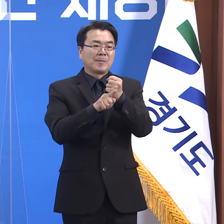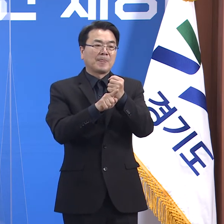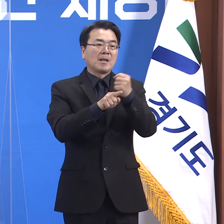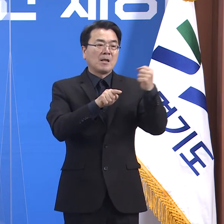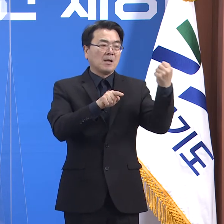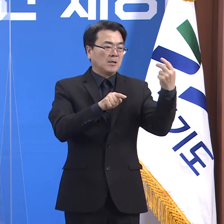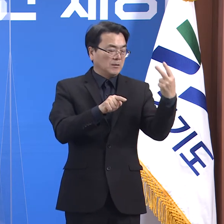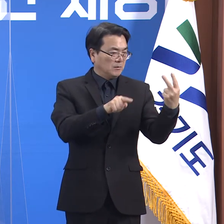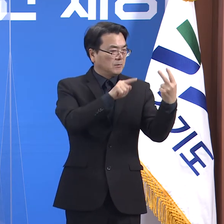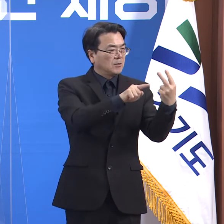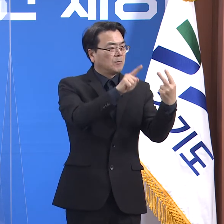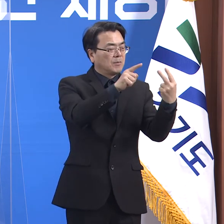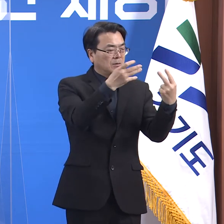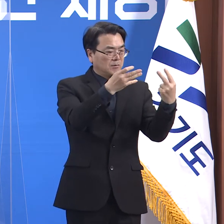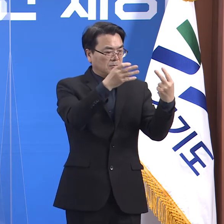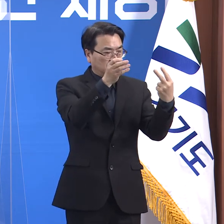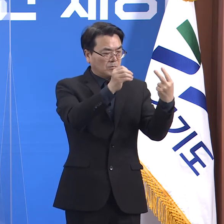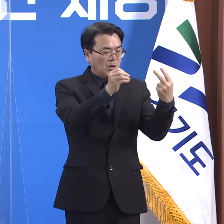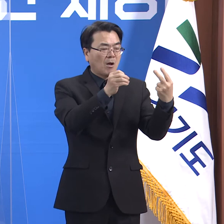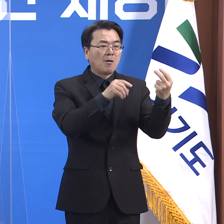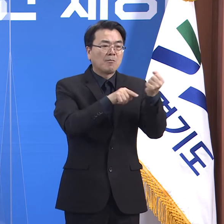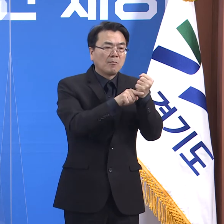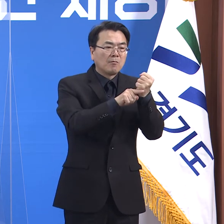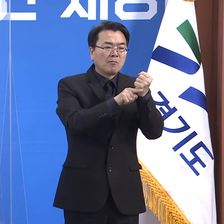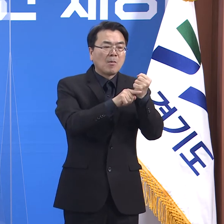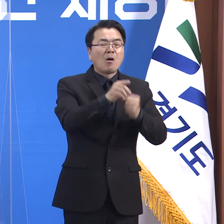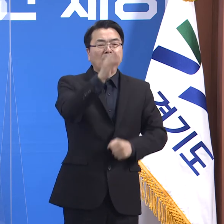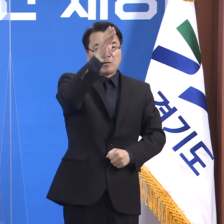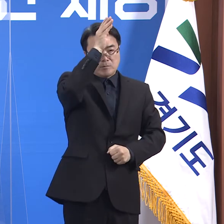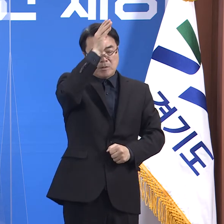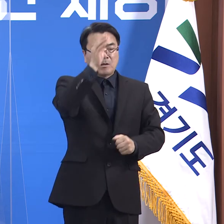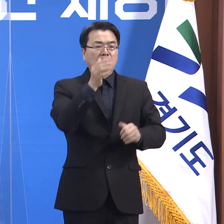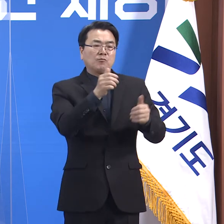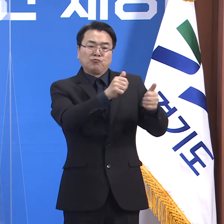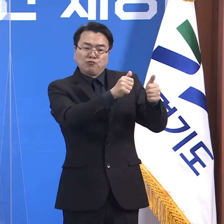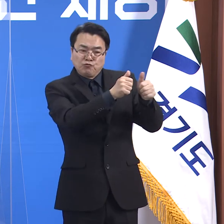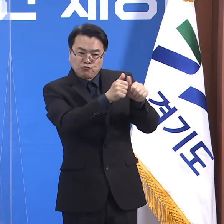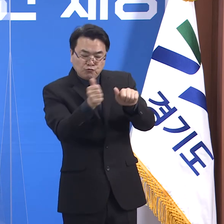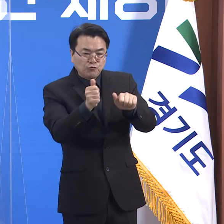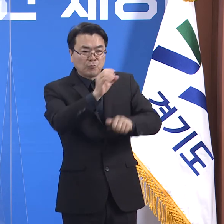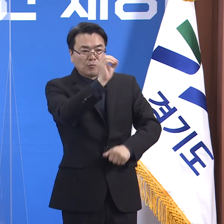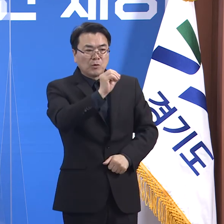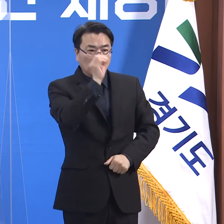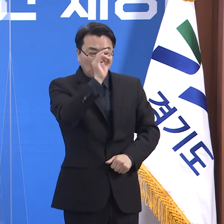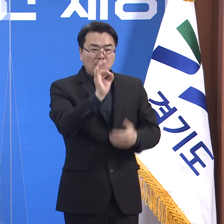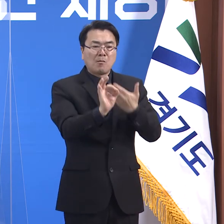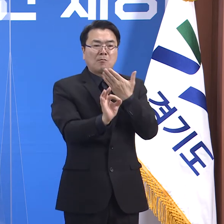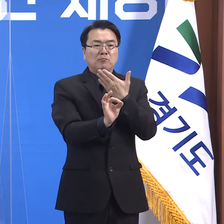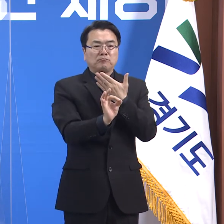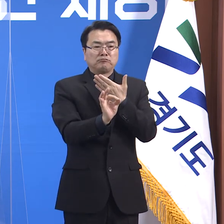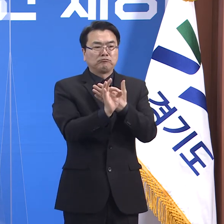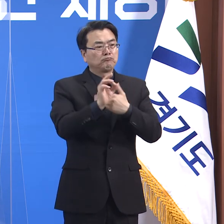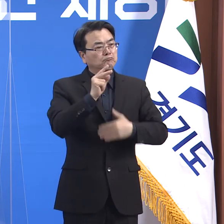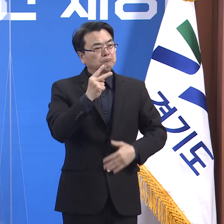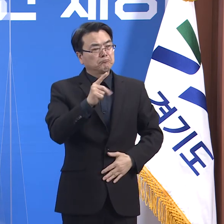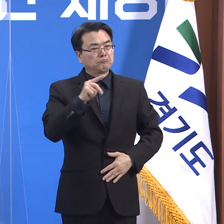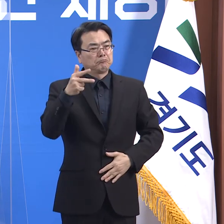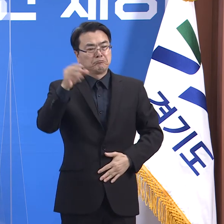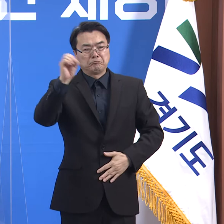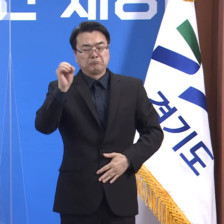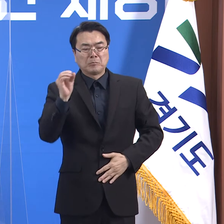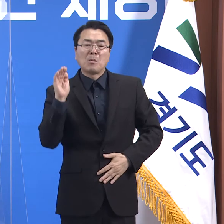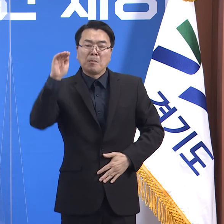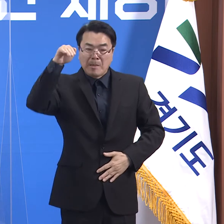상승했었던 치명률의 경기도 통계값도 금일 0시 기준 1.78%까지 낮아졌습니다.